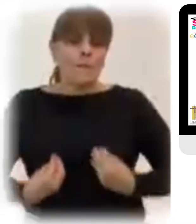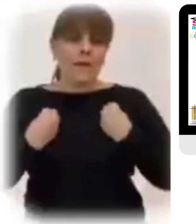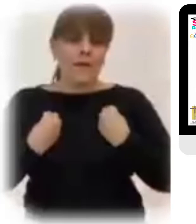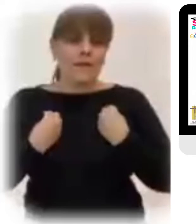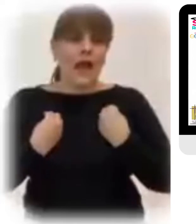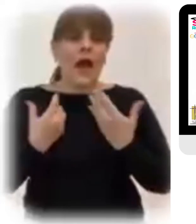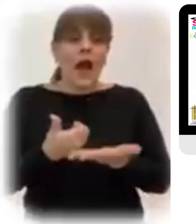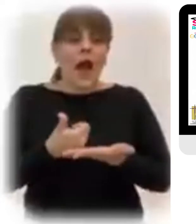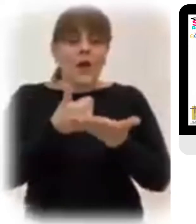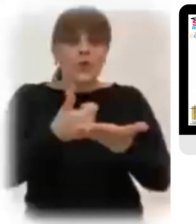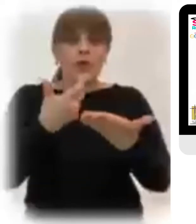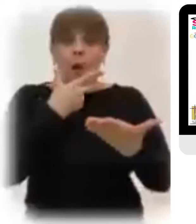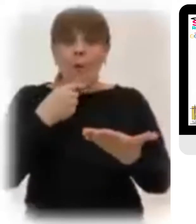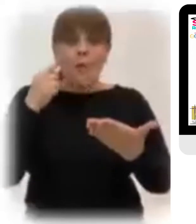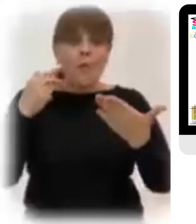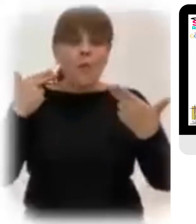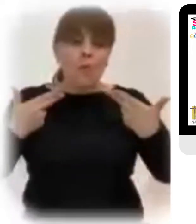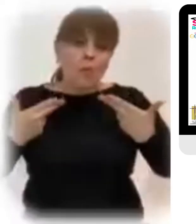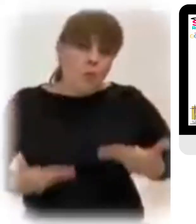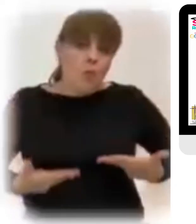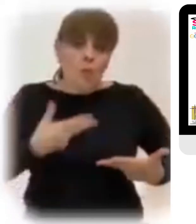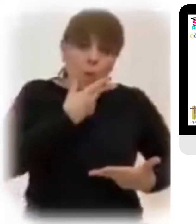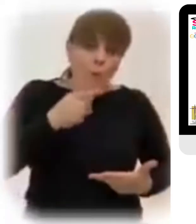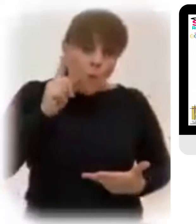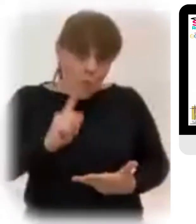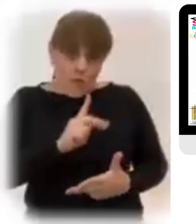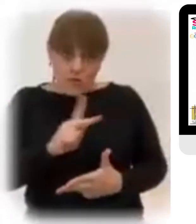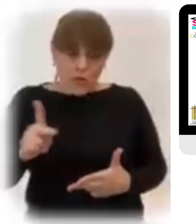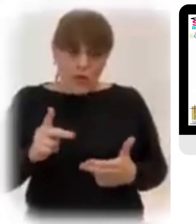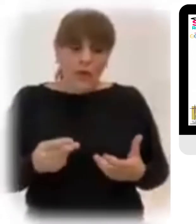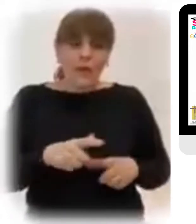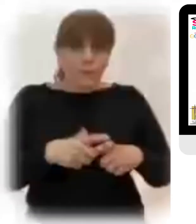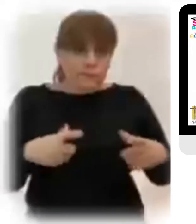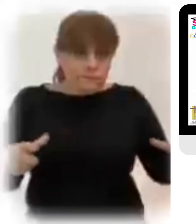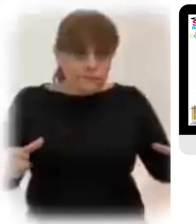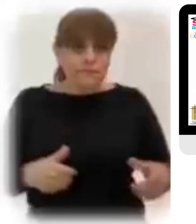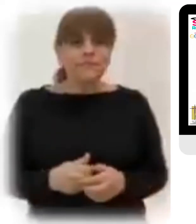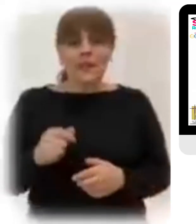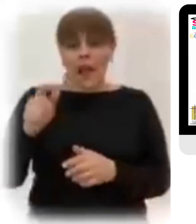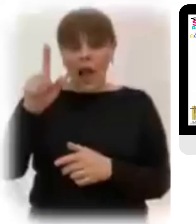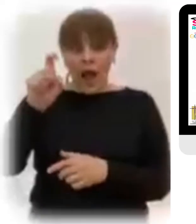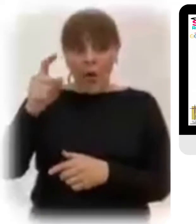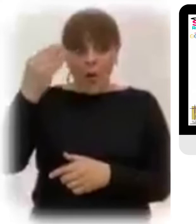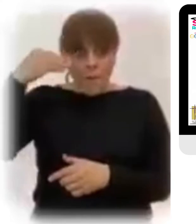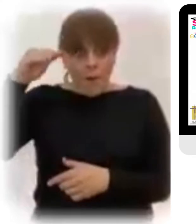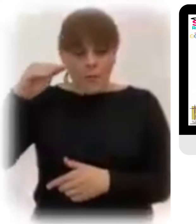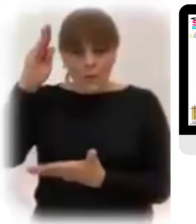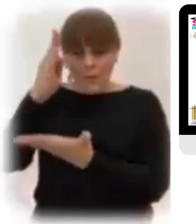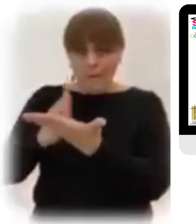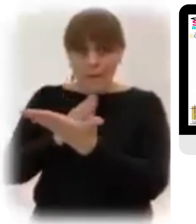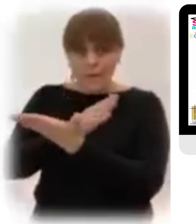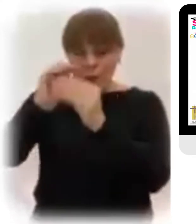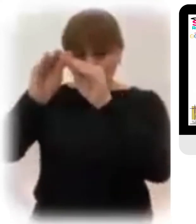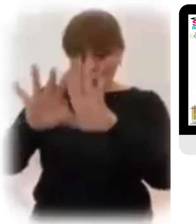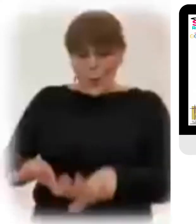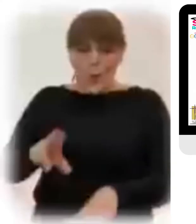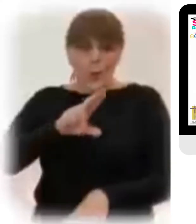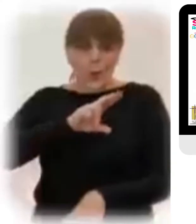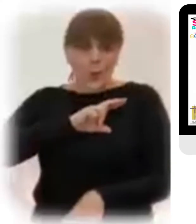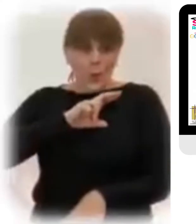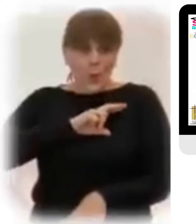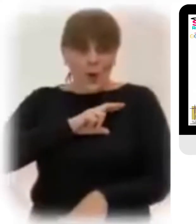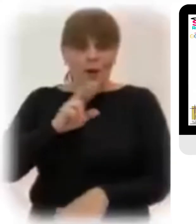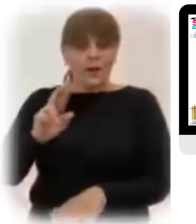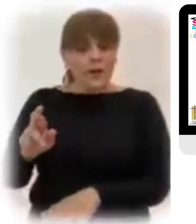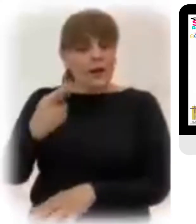Por eso en esta noche santa De un modo especial se bendice el agua bautismal Y se nos recuerda